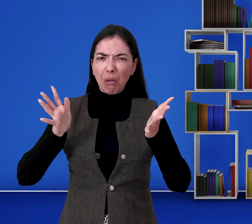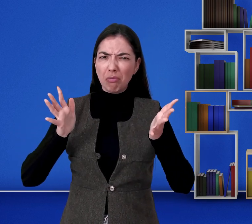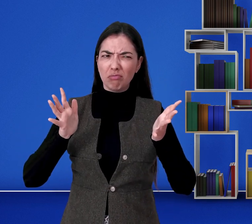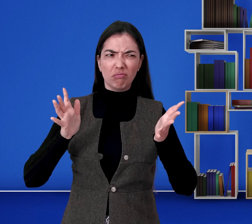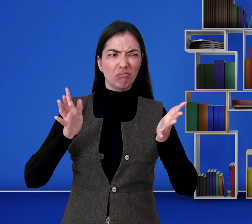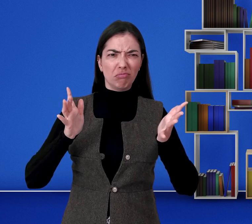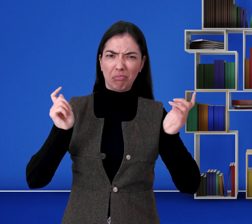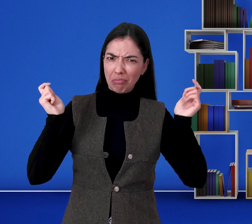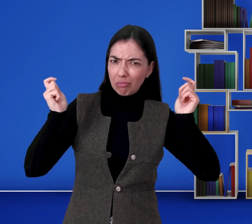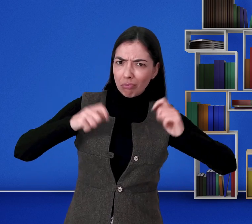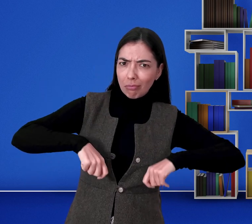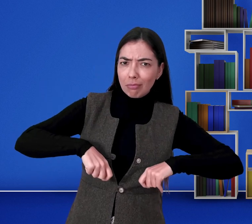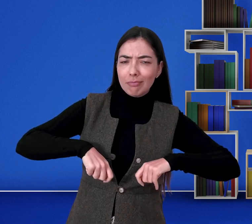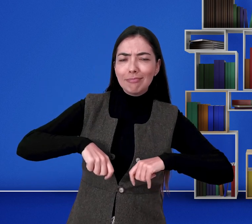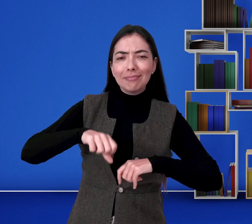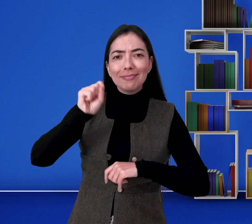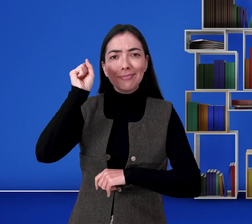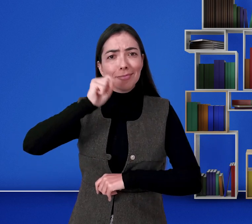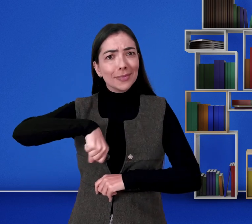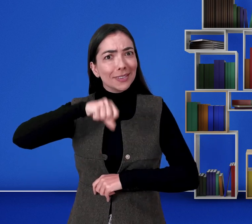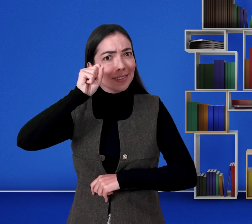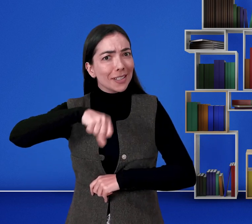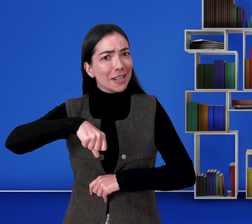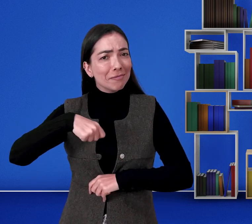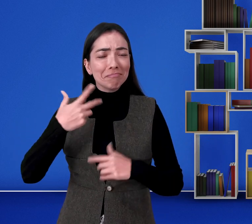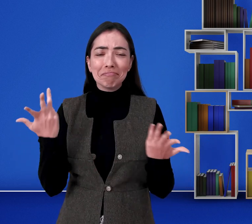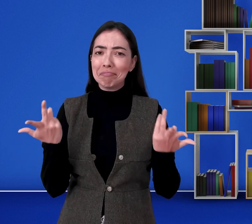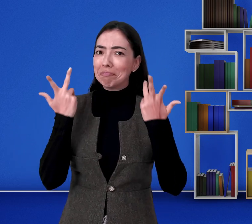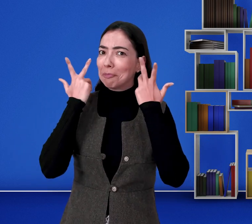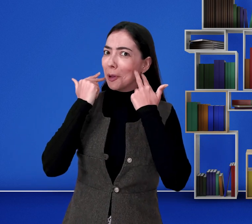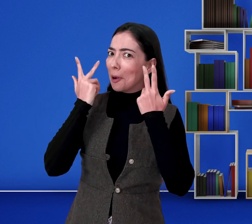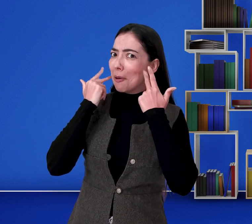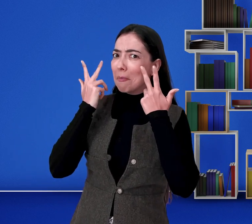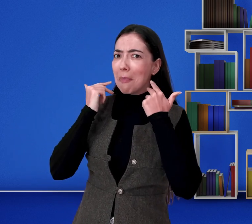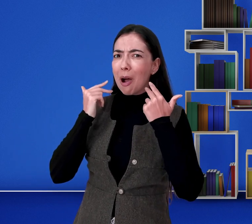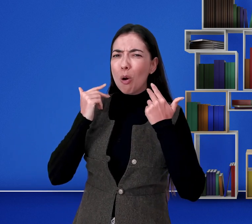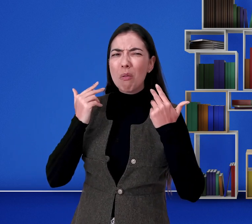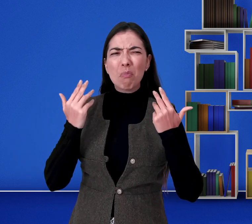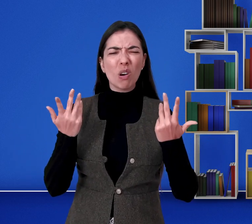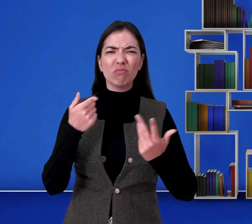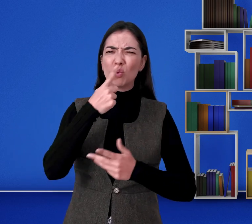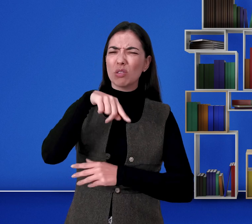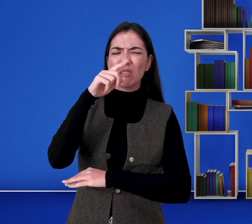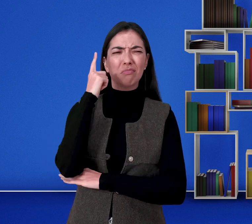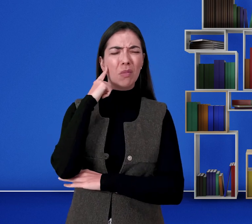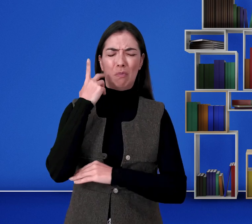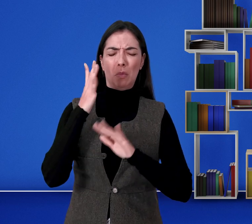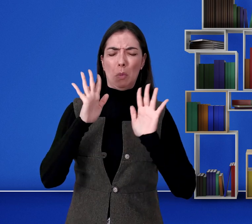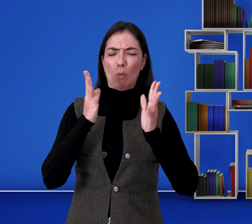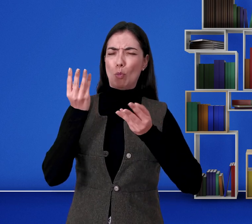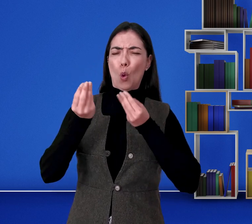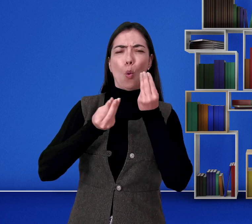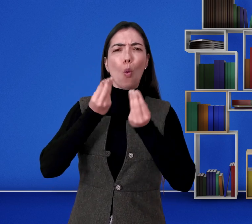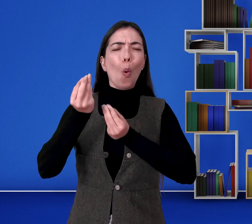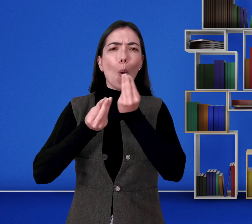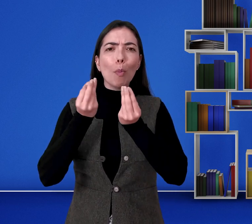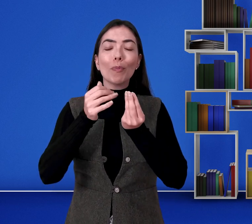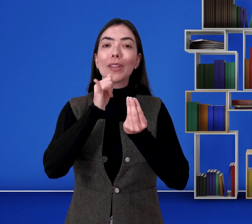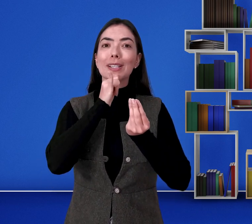intérprete, isso é possível? Sim, normal, gente. Mas aí você vai pensar, ué, mas como isso pode acontecer?